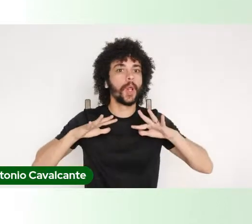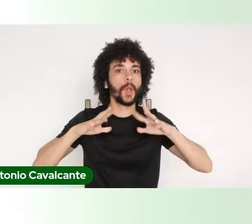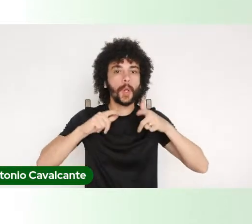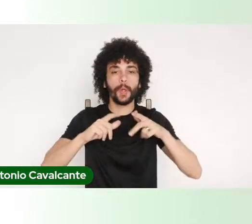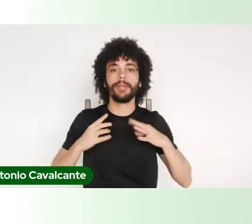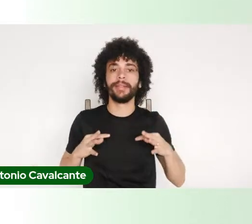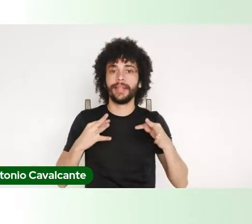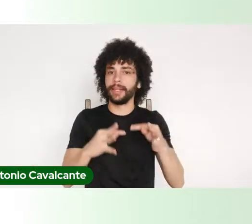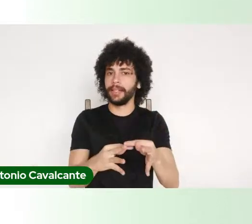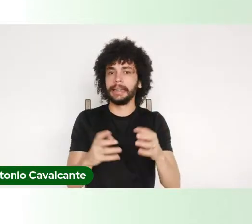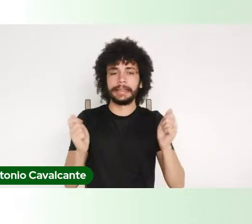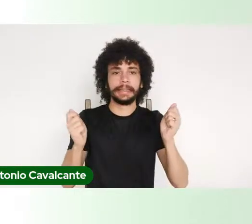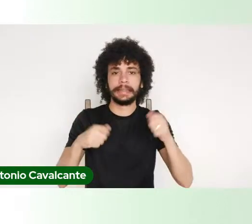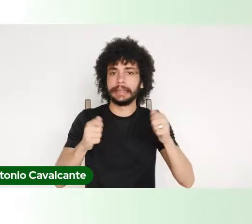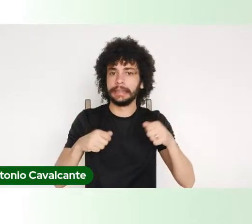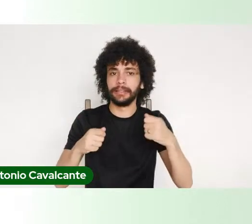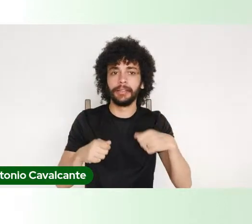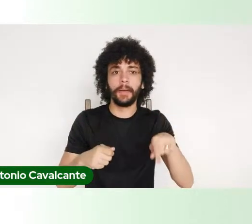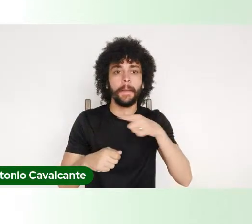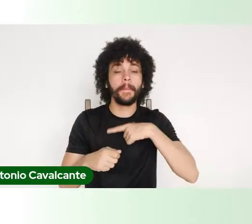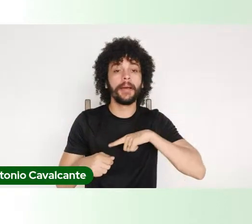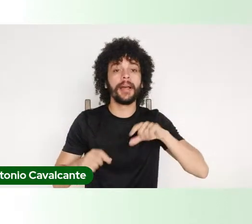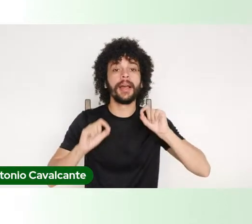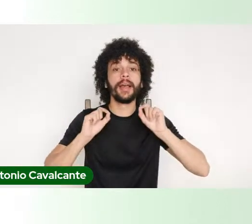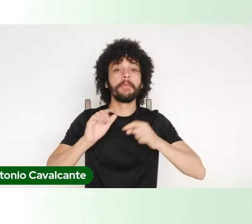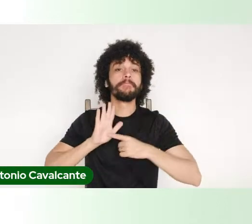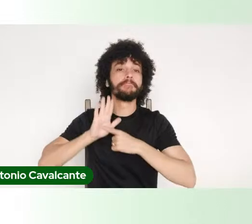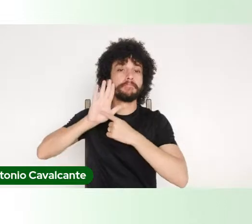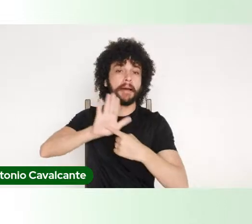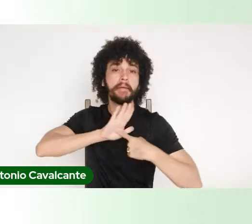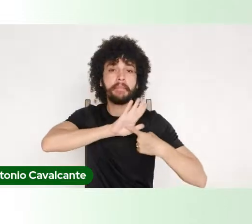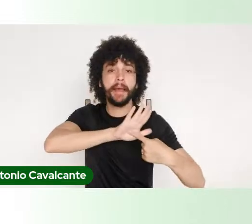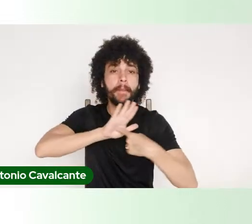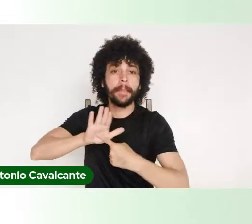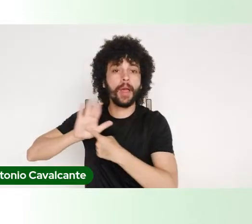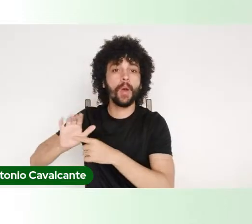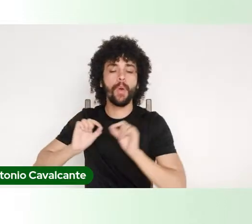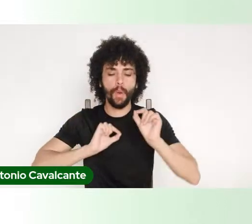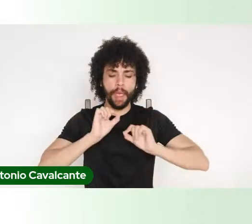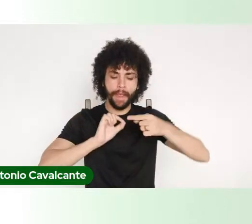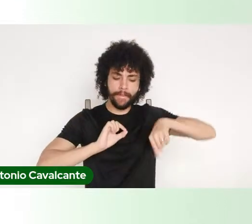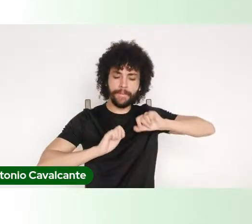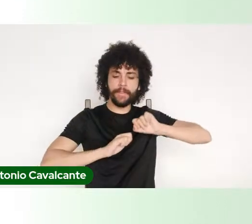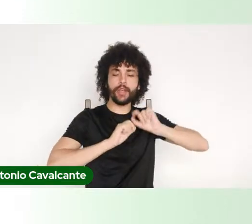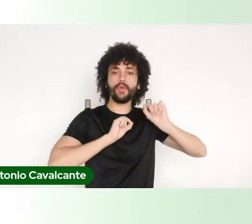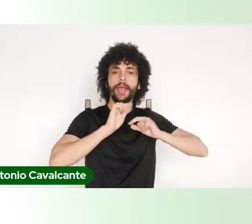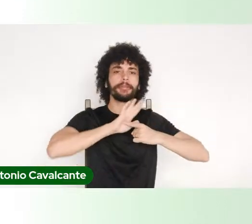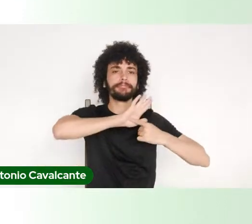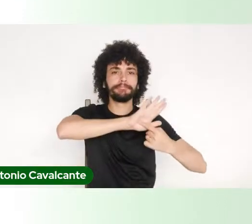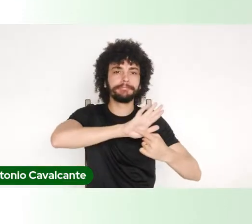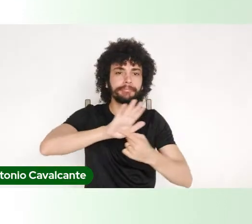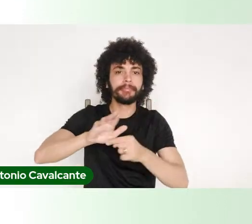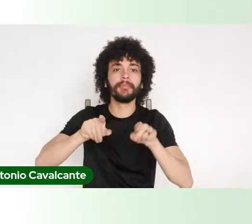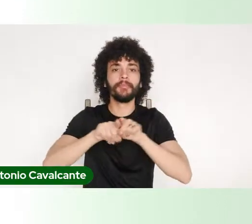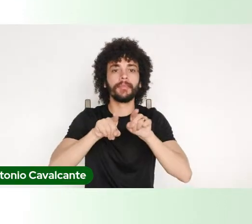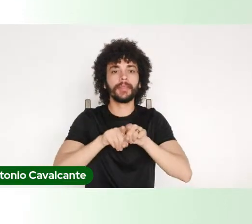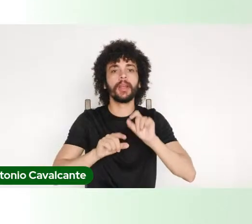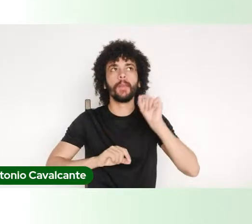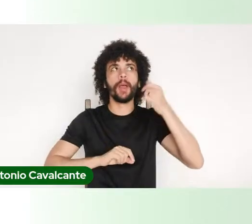possível para explicitar qual é o nosso fazer, para explicitar como é que nós